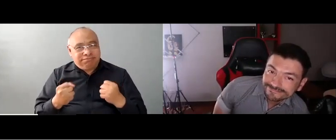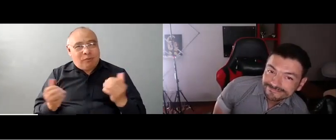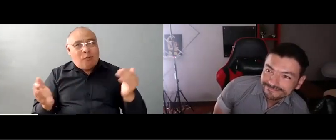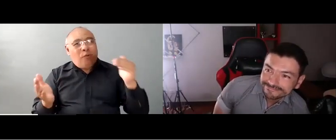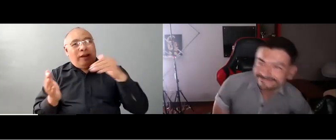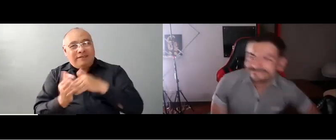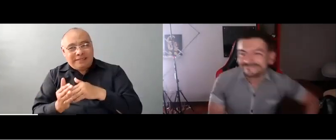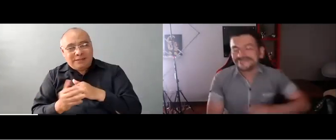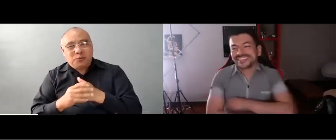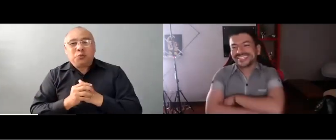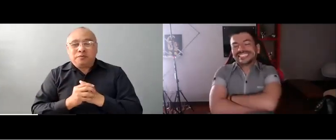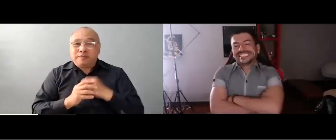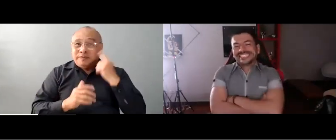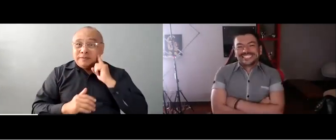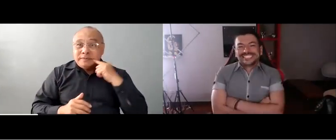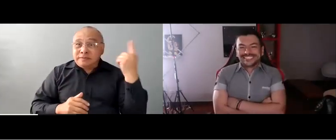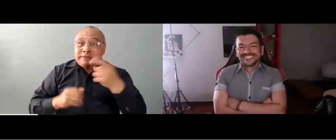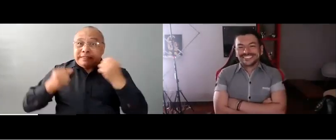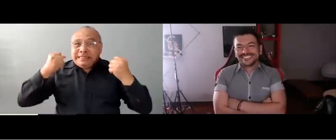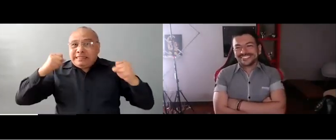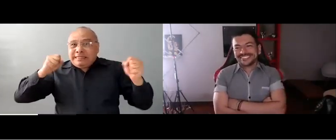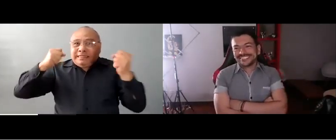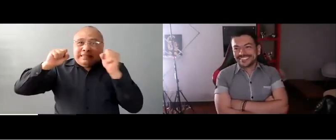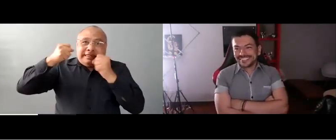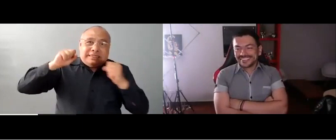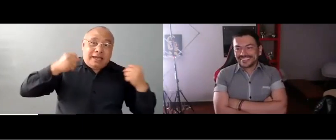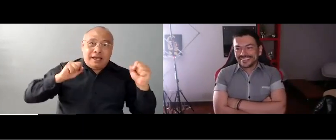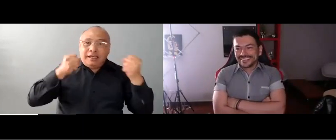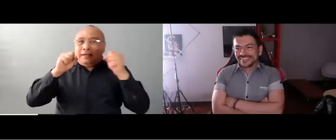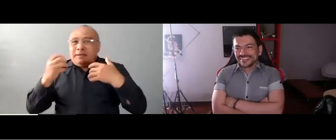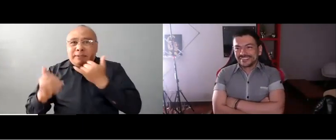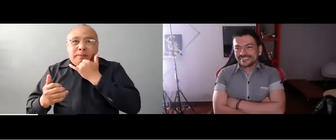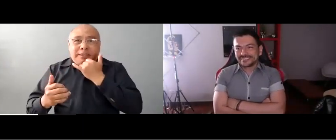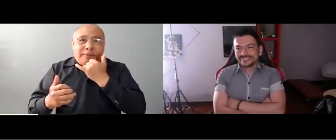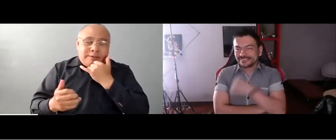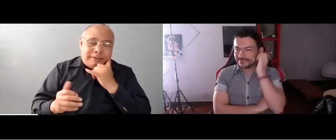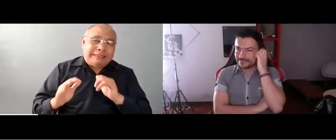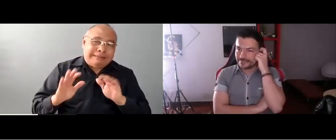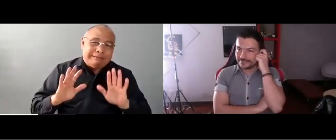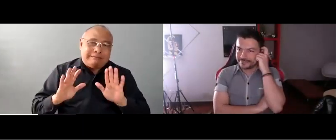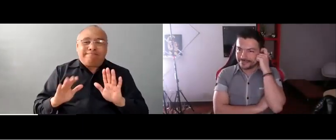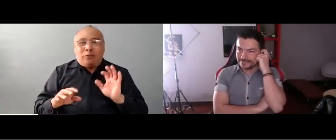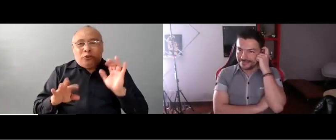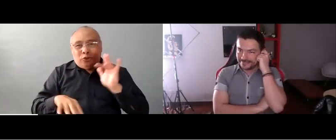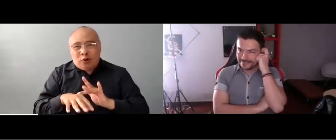y los diferentes actores con los cuales nos reunimos después del plantón. Muchos de ustedes estarán muy